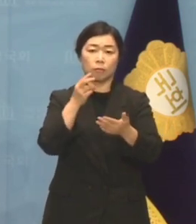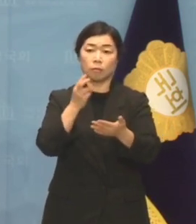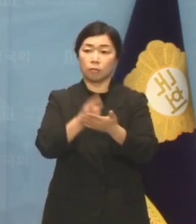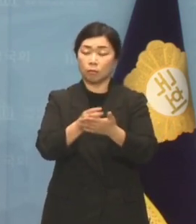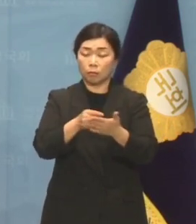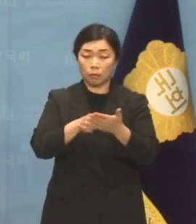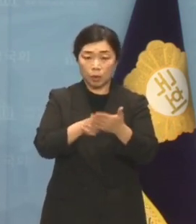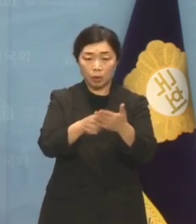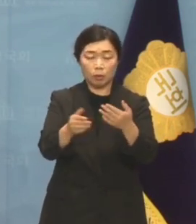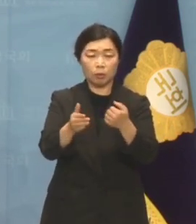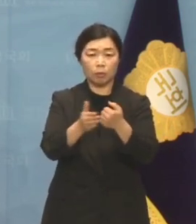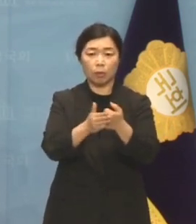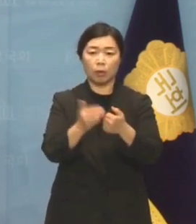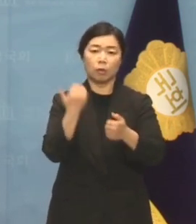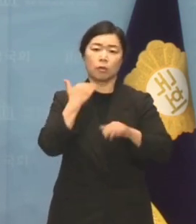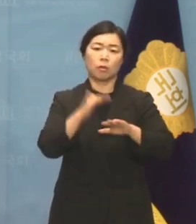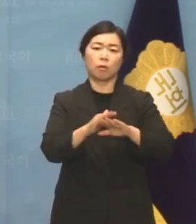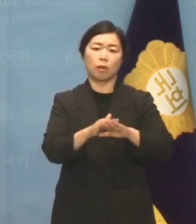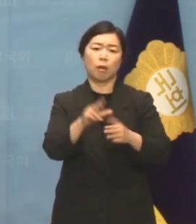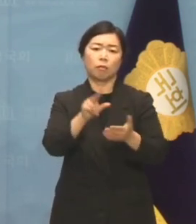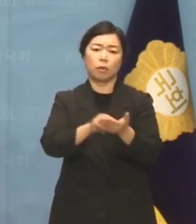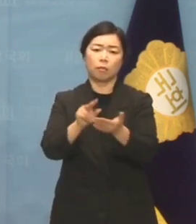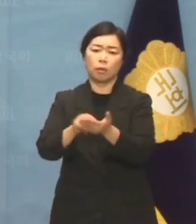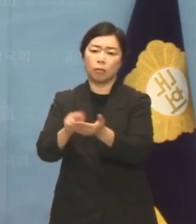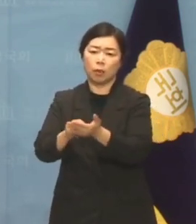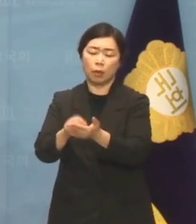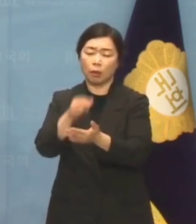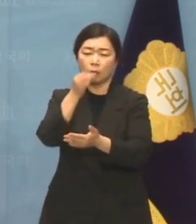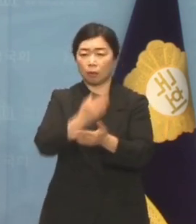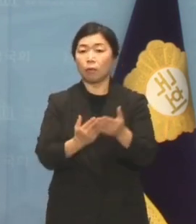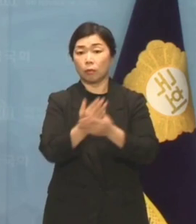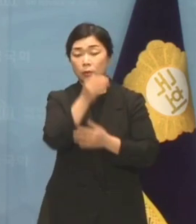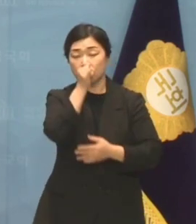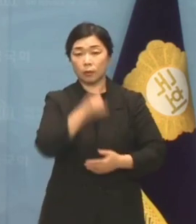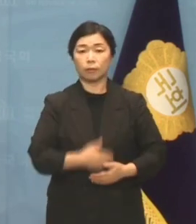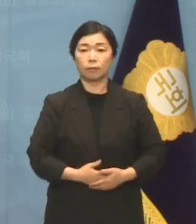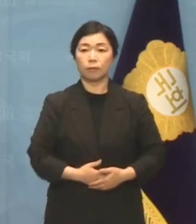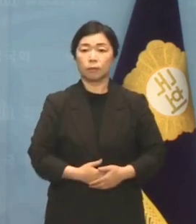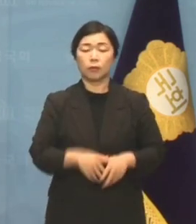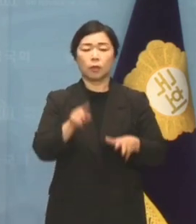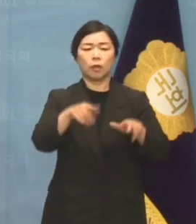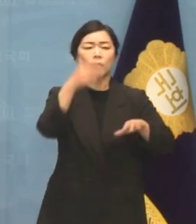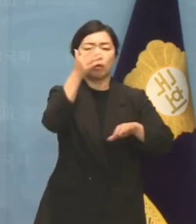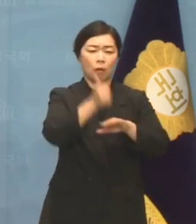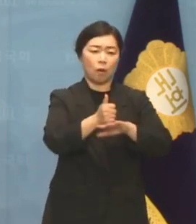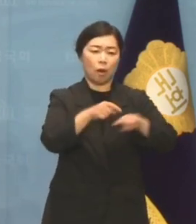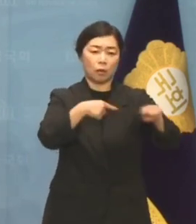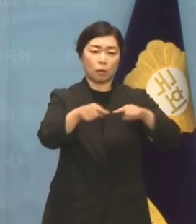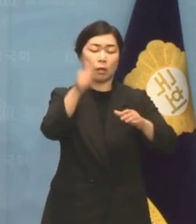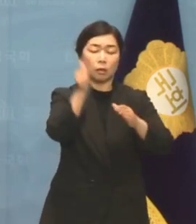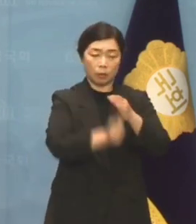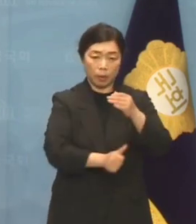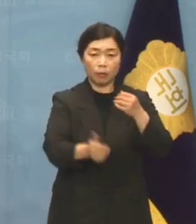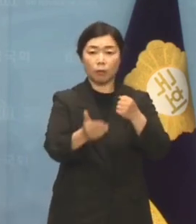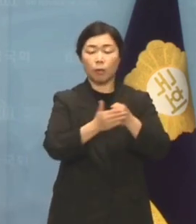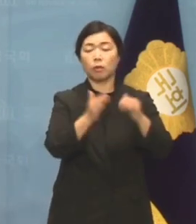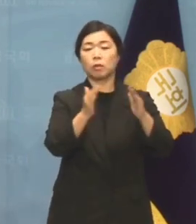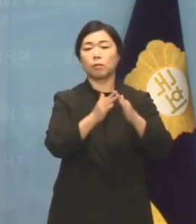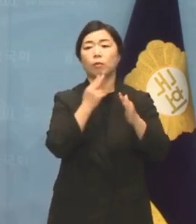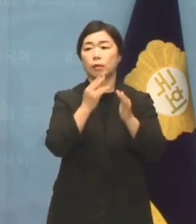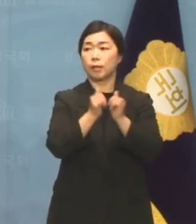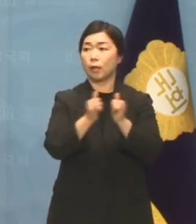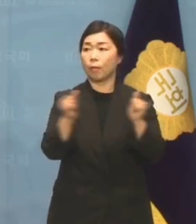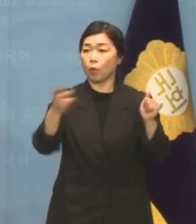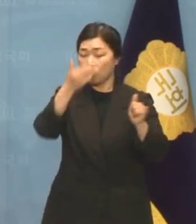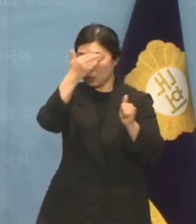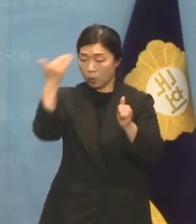전형적인 약자를 대상으로 한 전세사기는 실패한 정책이 집없는 서민과 청년세대에